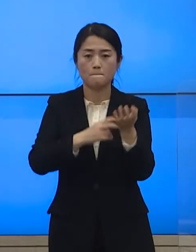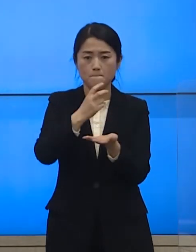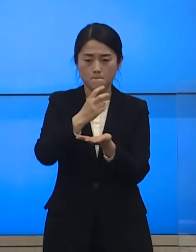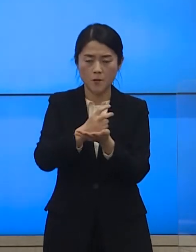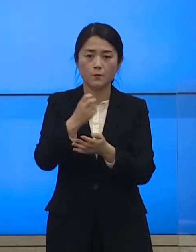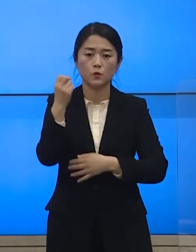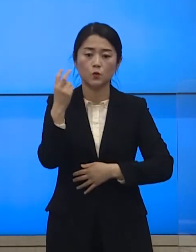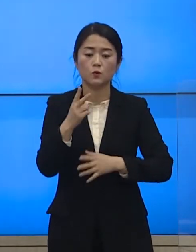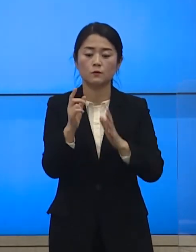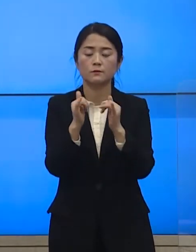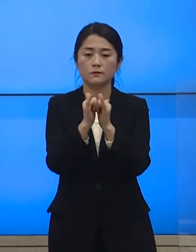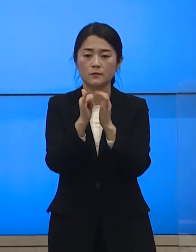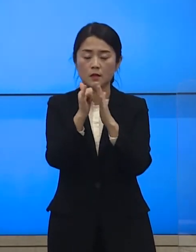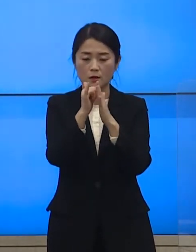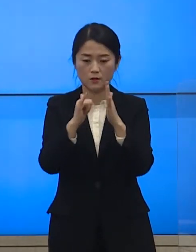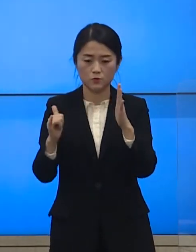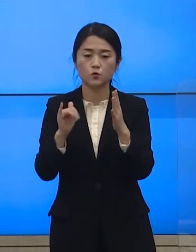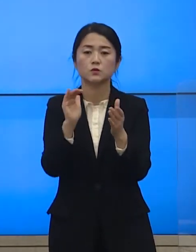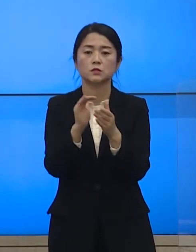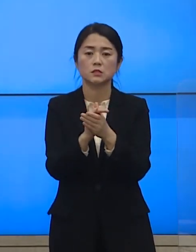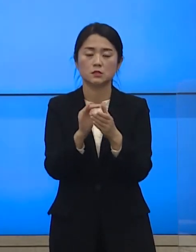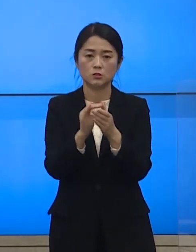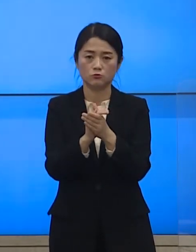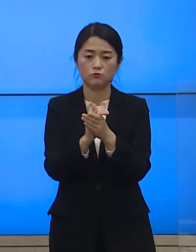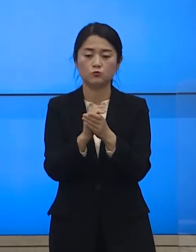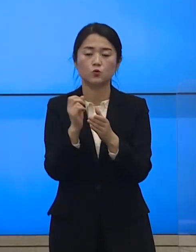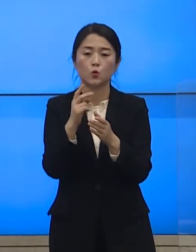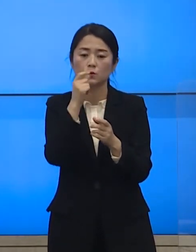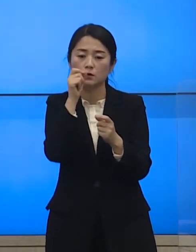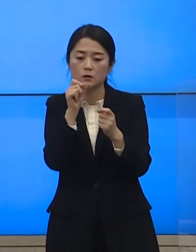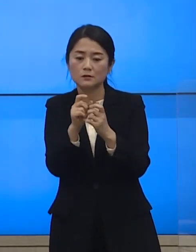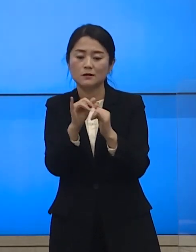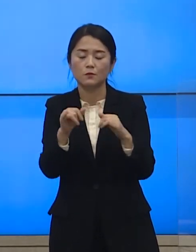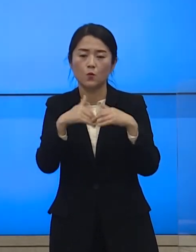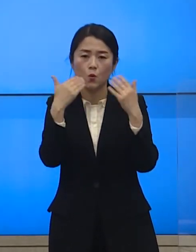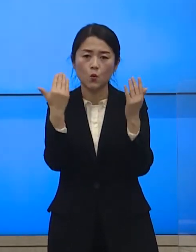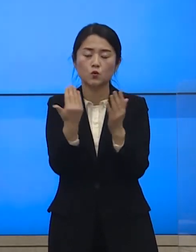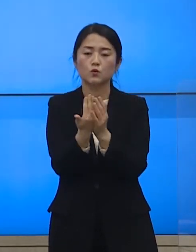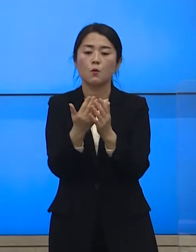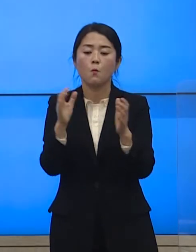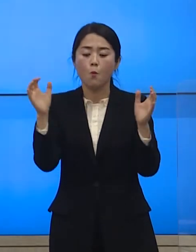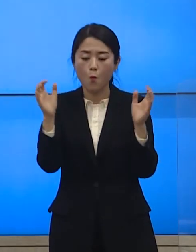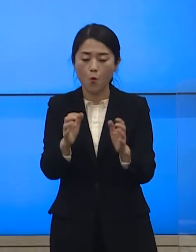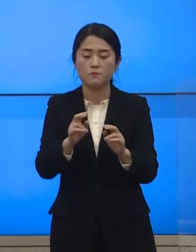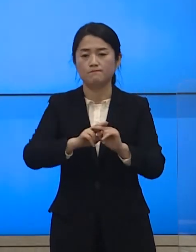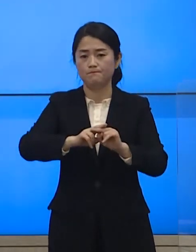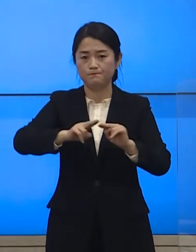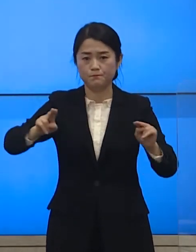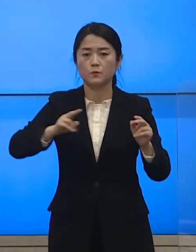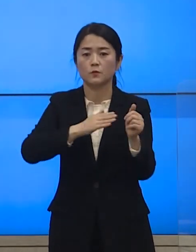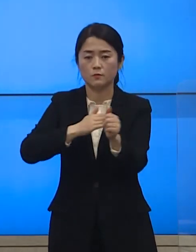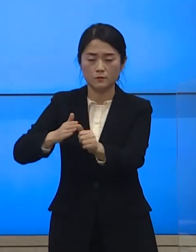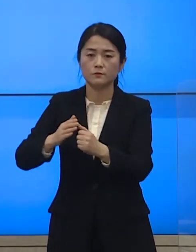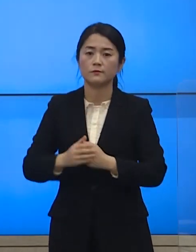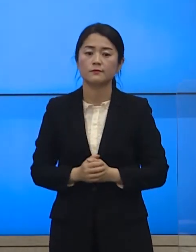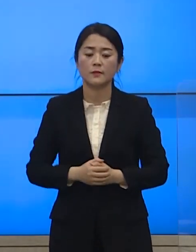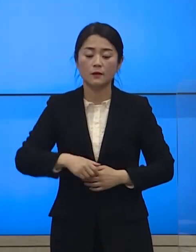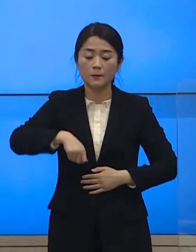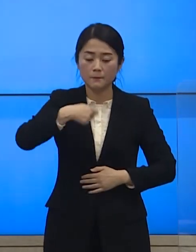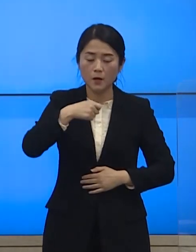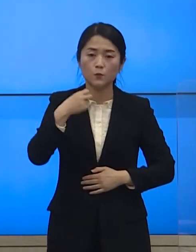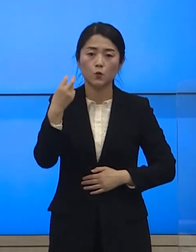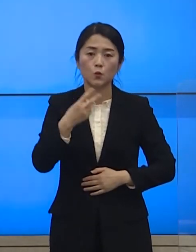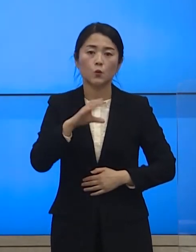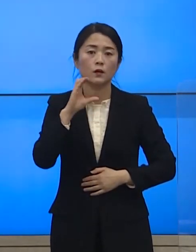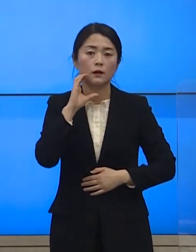가족과 친지, 지인을 포함한 모든 모임을 연기해 주십시오 식당과